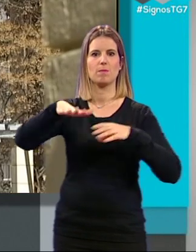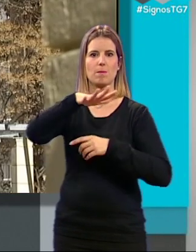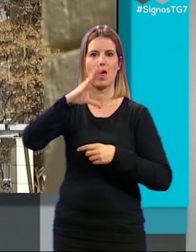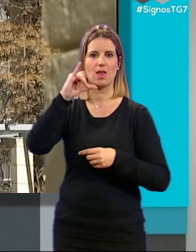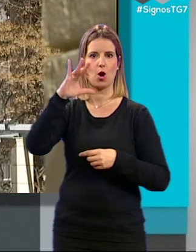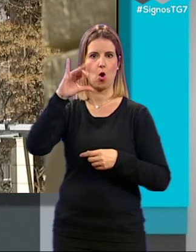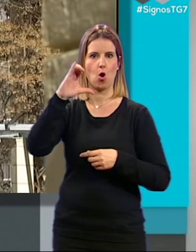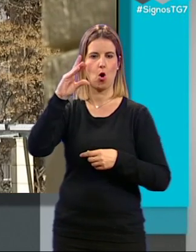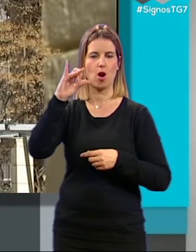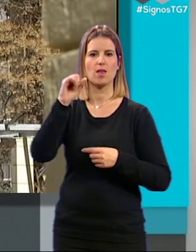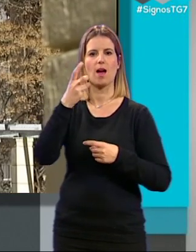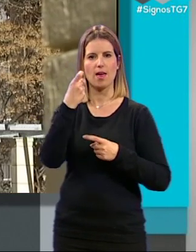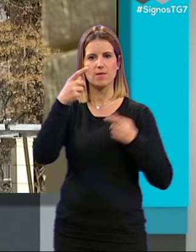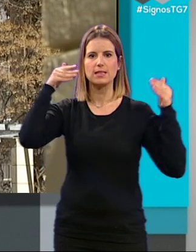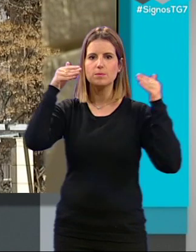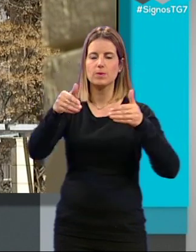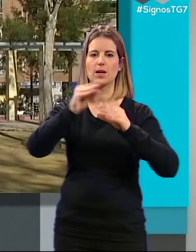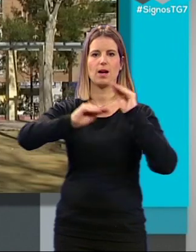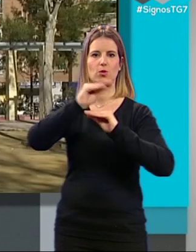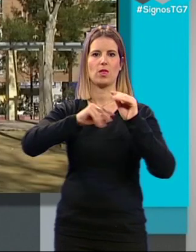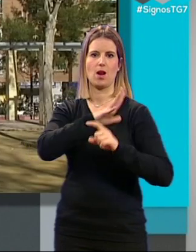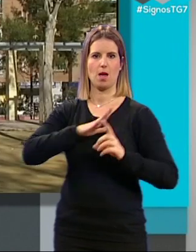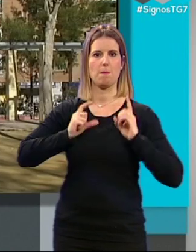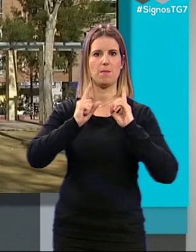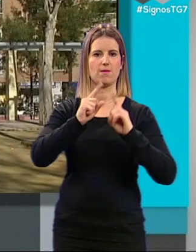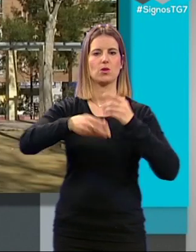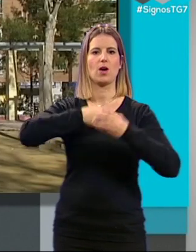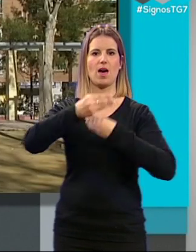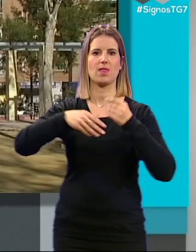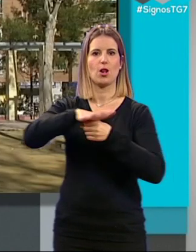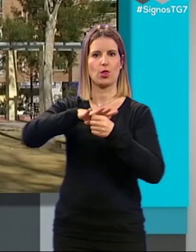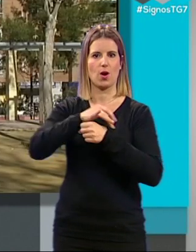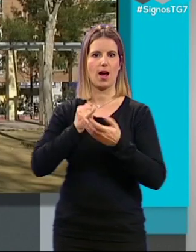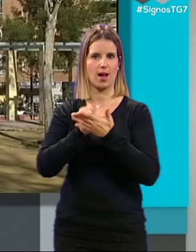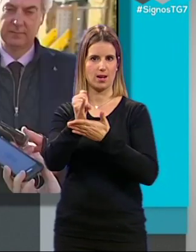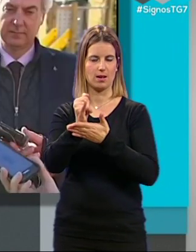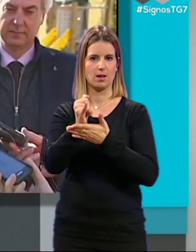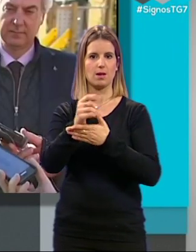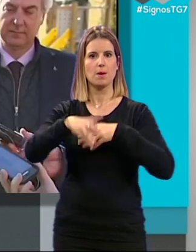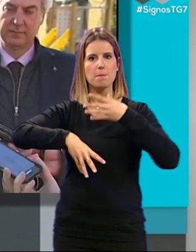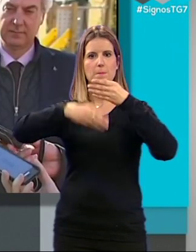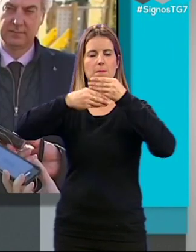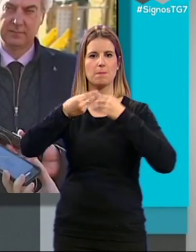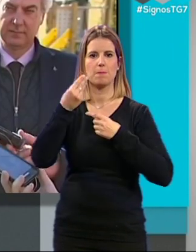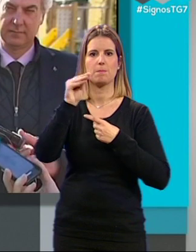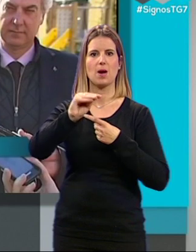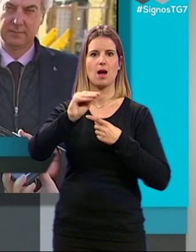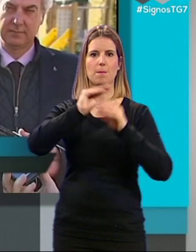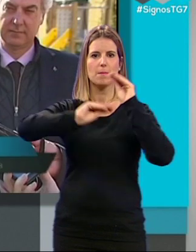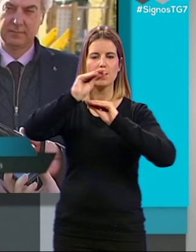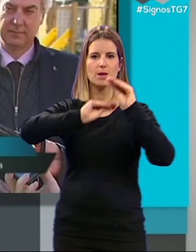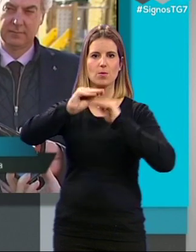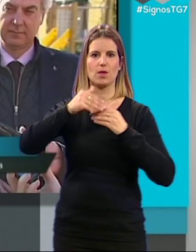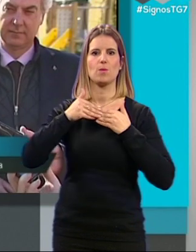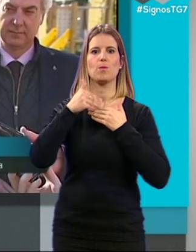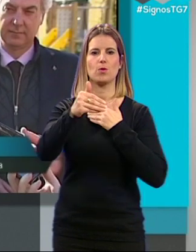Concordia en una serie de actuaciones que el ayuntamiento tiene previsto llevar a cabo en el Distrito Genil. Irá completada con la próxima remodelación también en